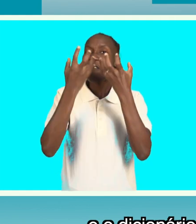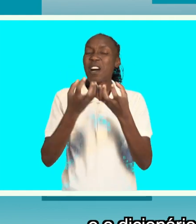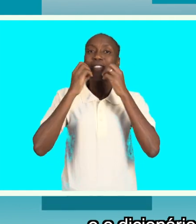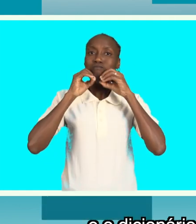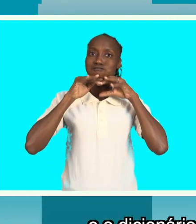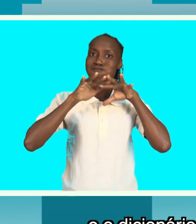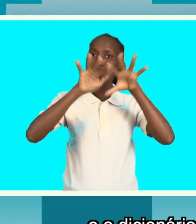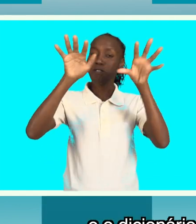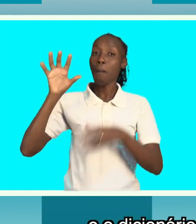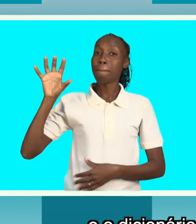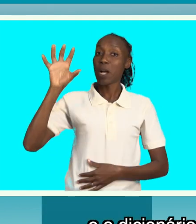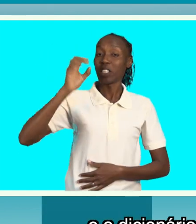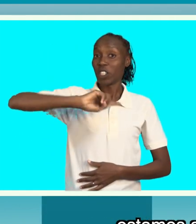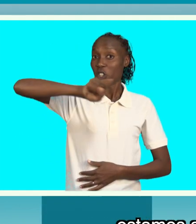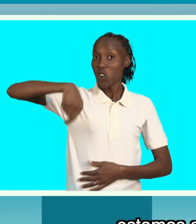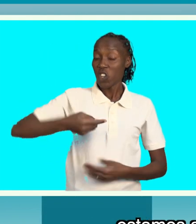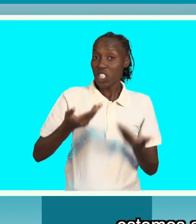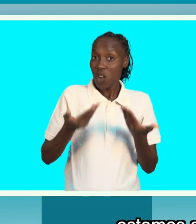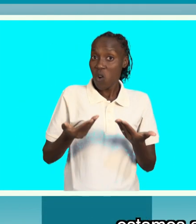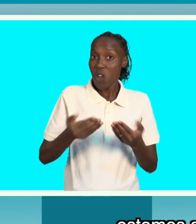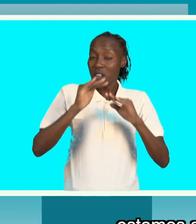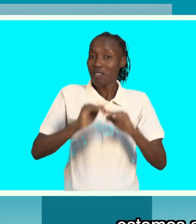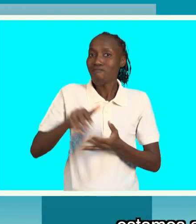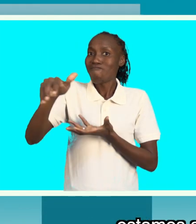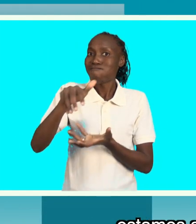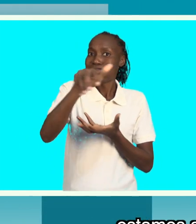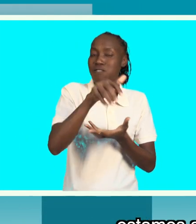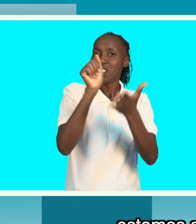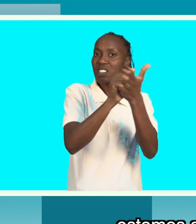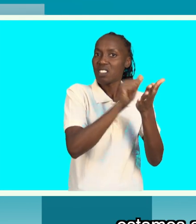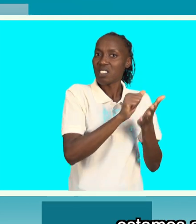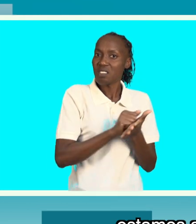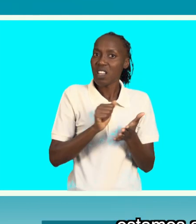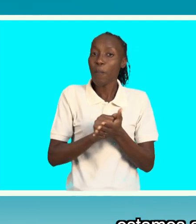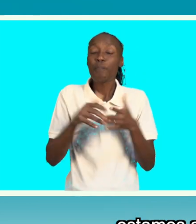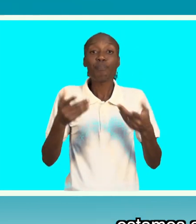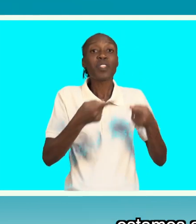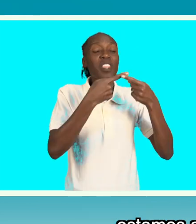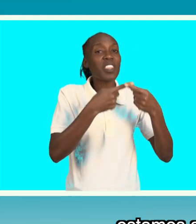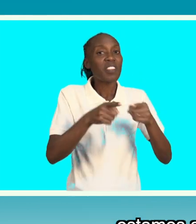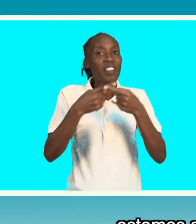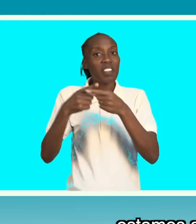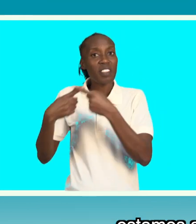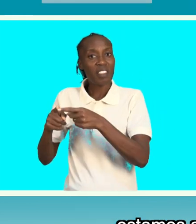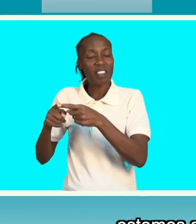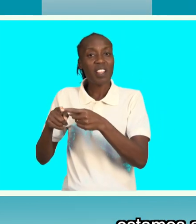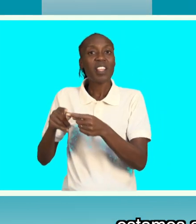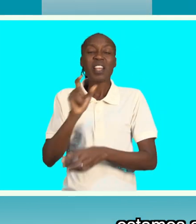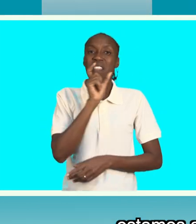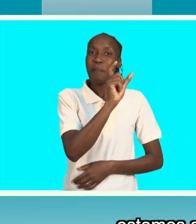divulgado em todo o país e nós estamos agora também a recolher sinais de vários itens, várias